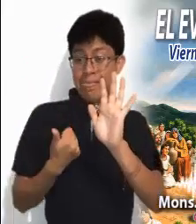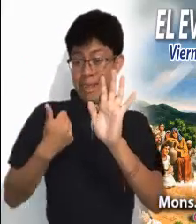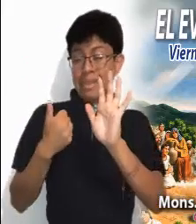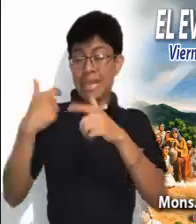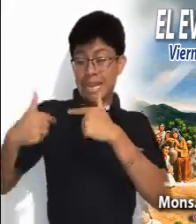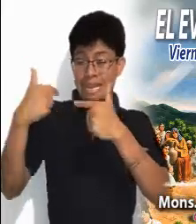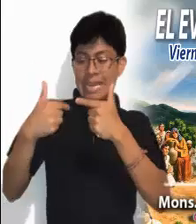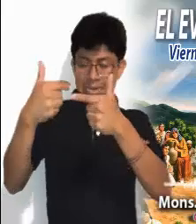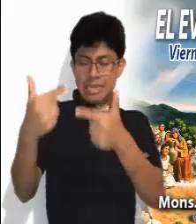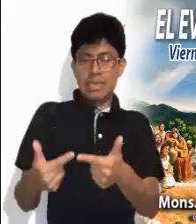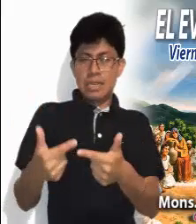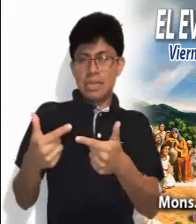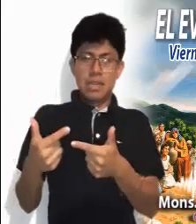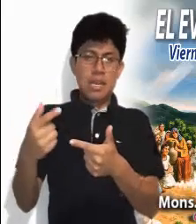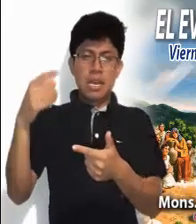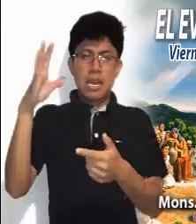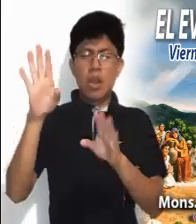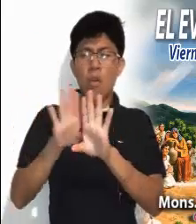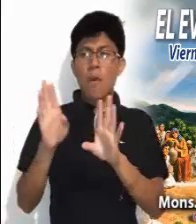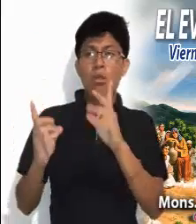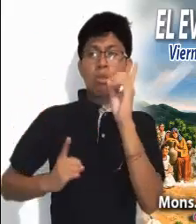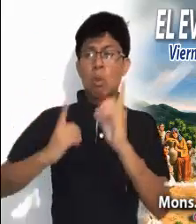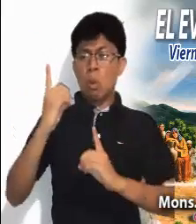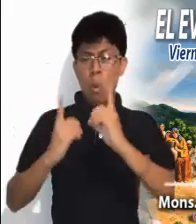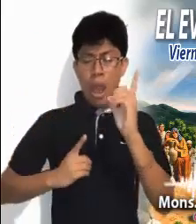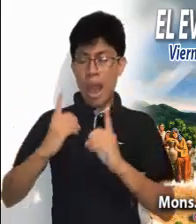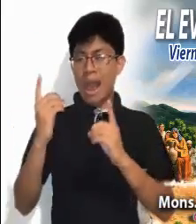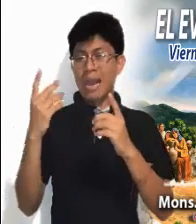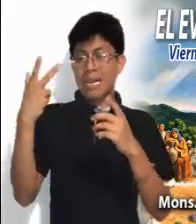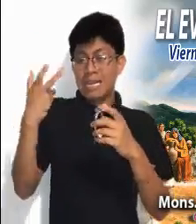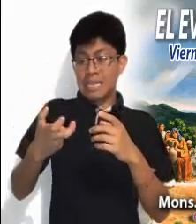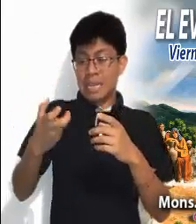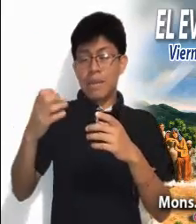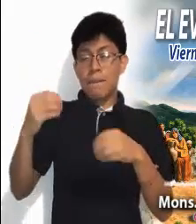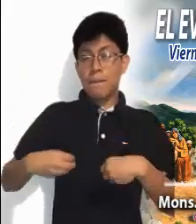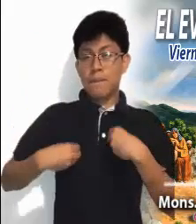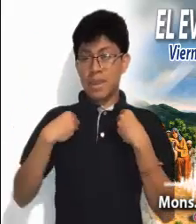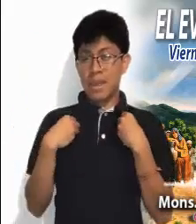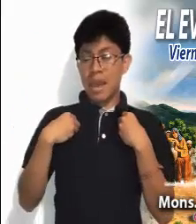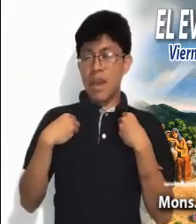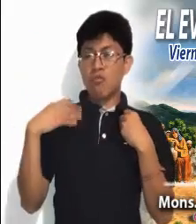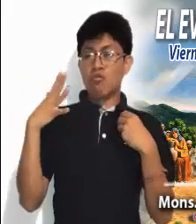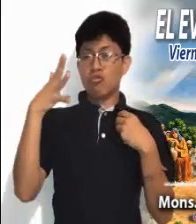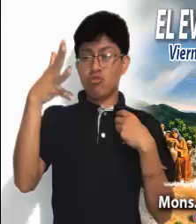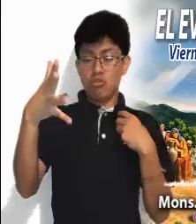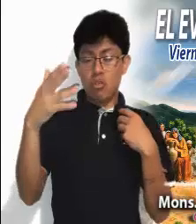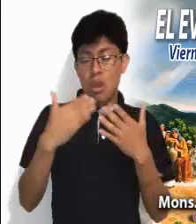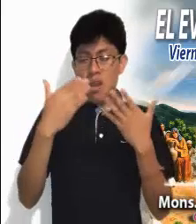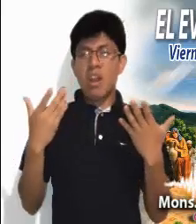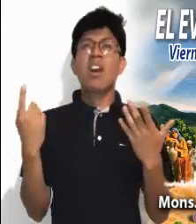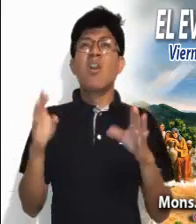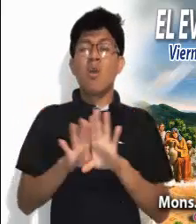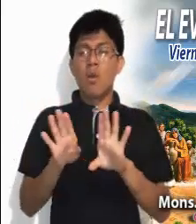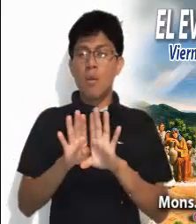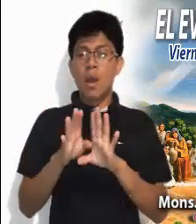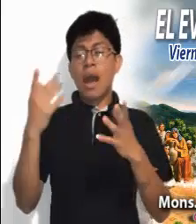responder a los interrogativos fundamentales del hombre sobre la vida presente y futura y sobre